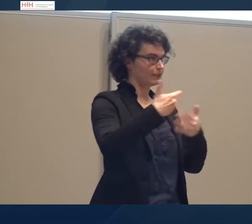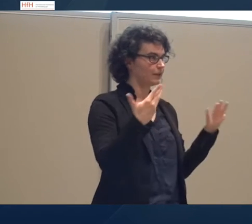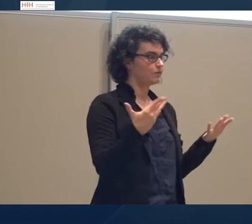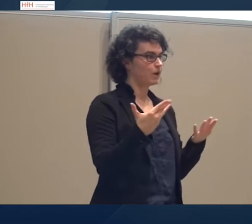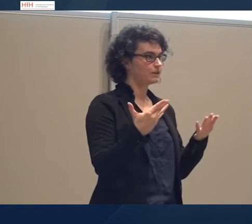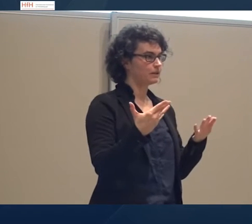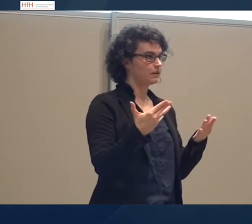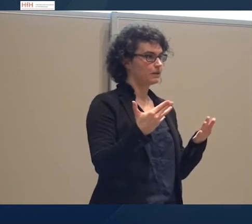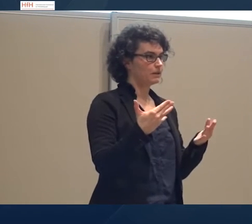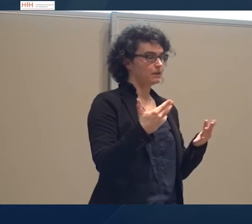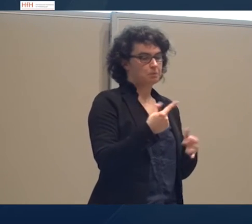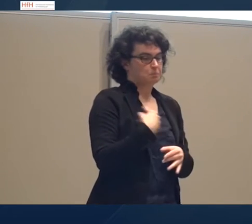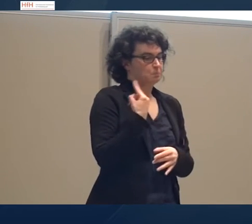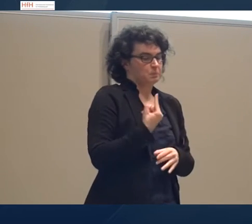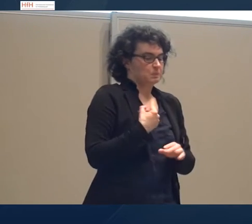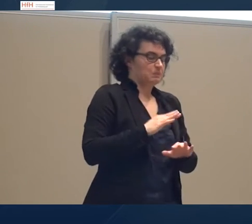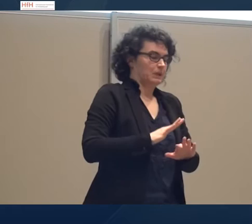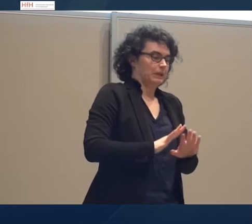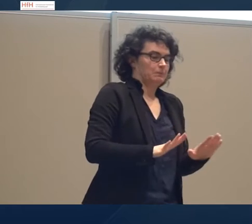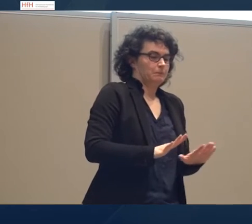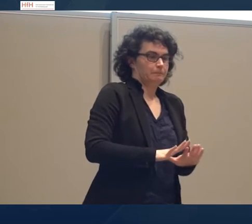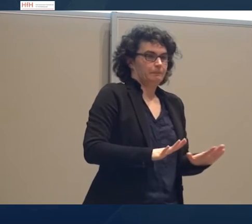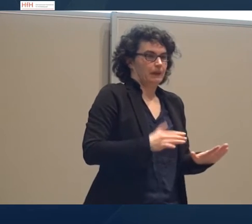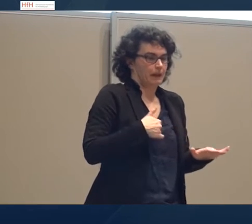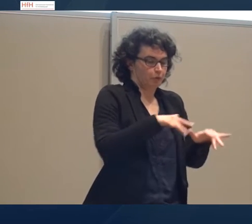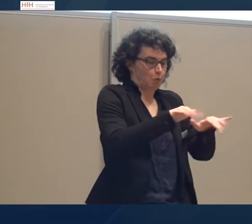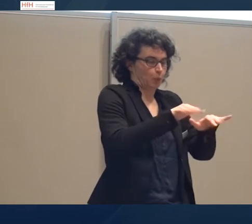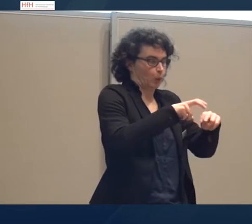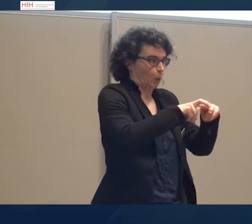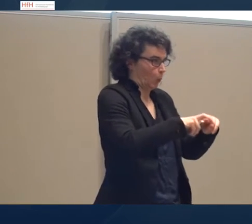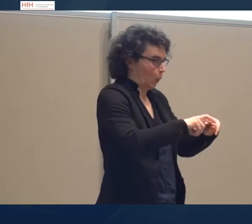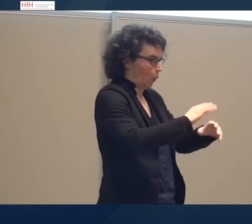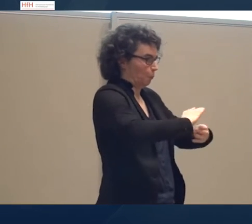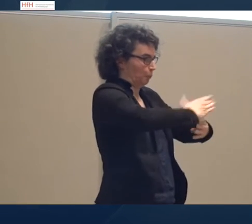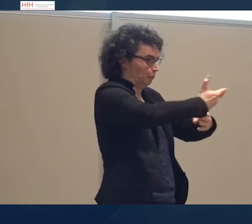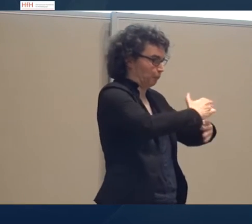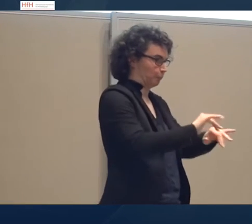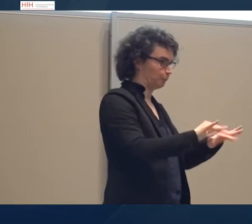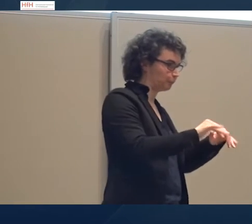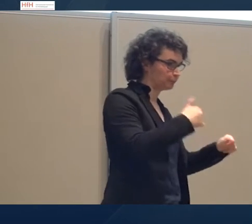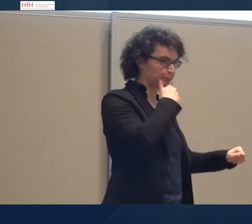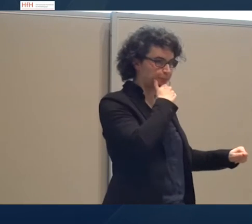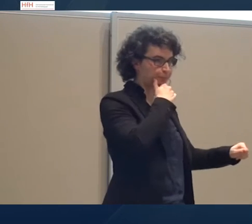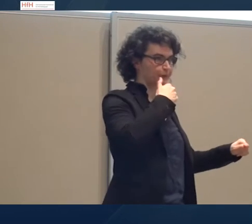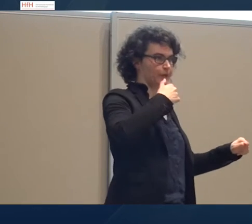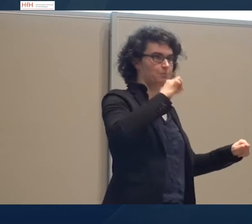wir nicht einfach jetzt uns in unsere Büros setzen und mit ein paar Personen kommunizieren,